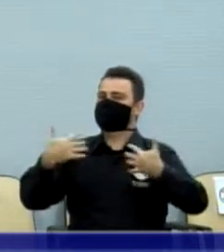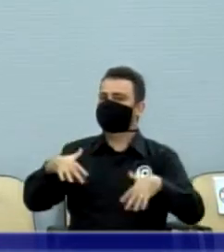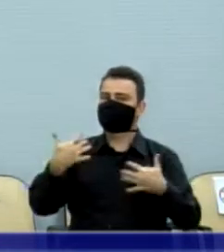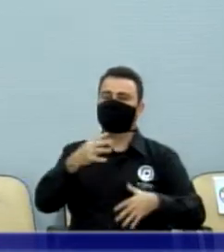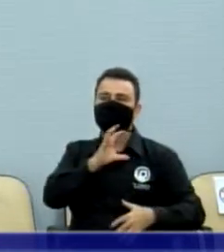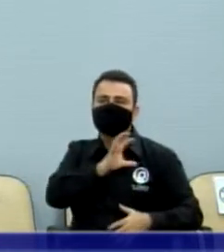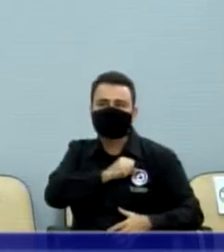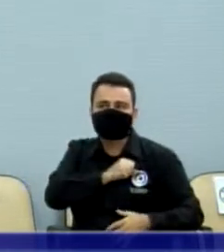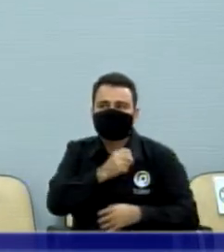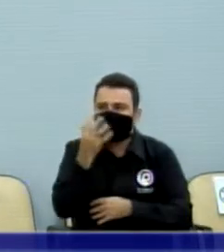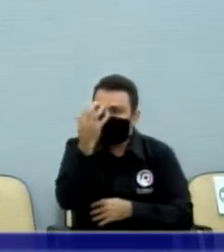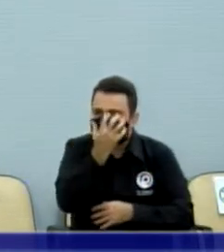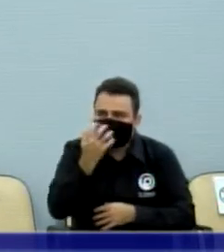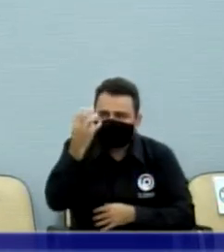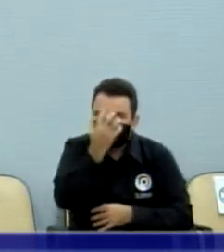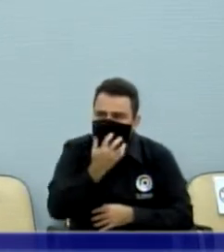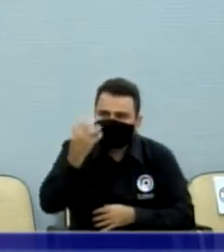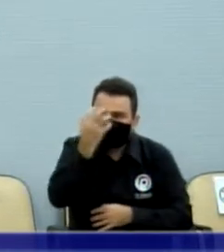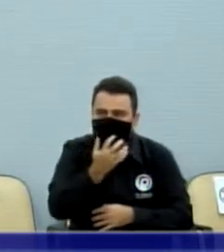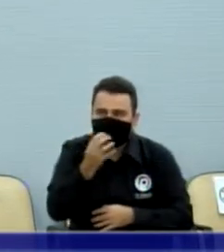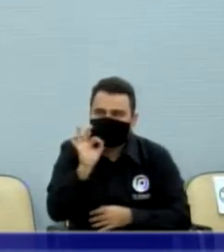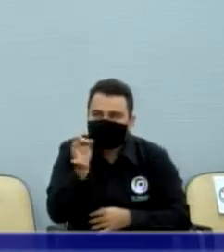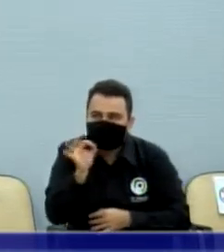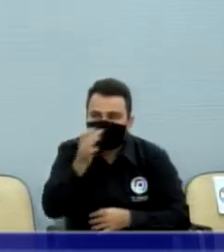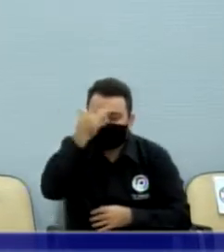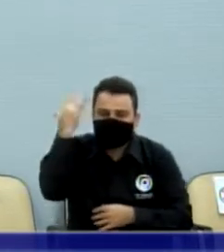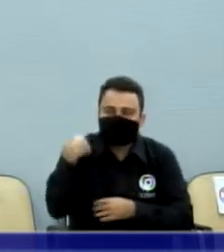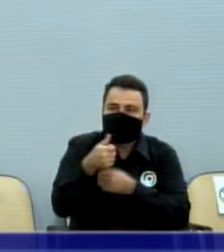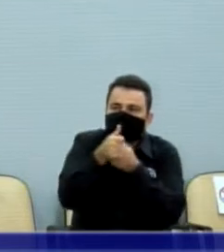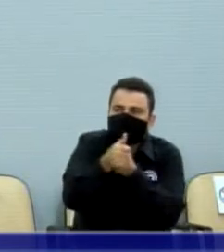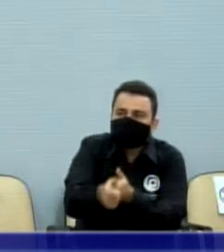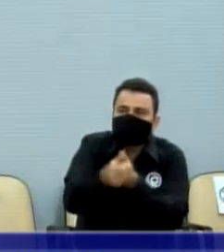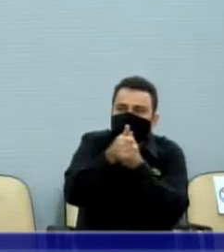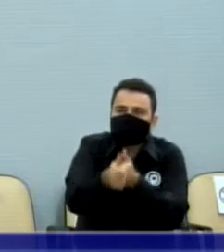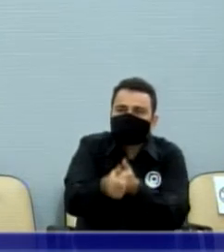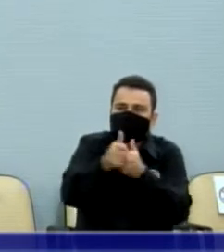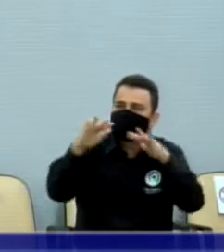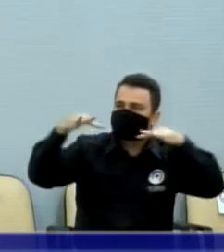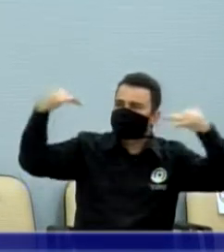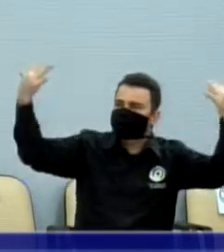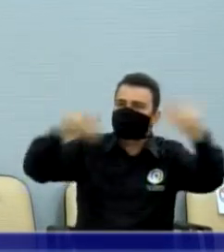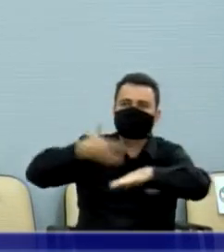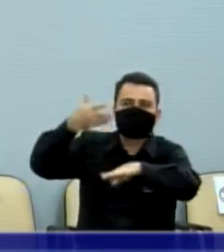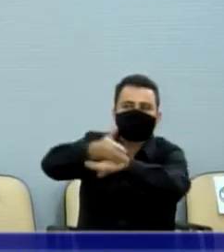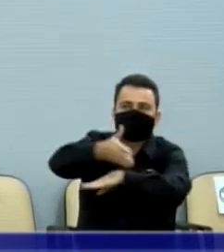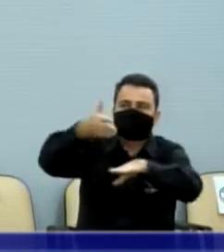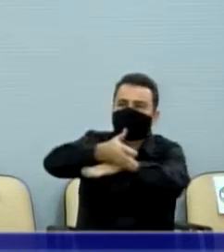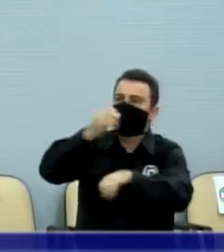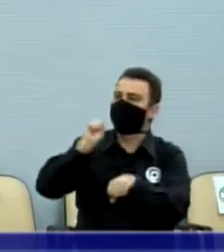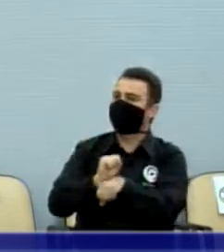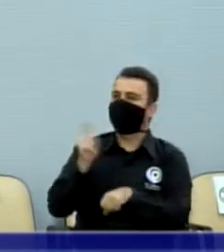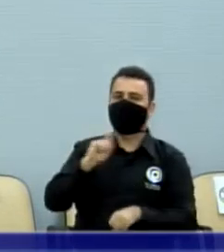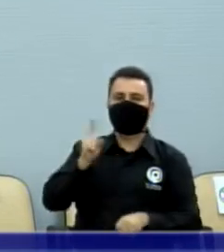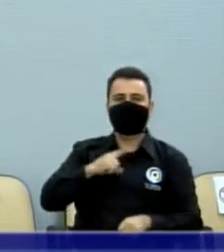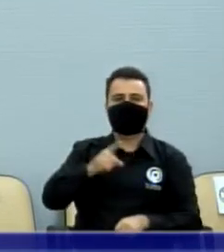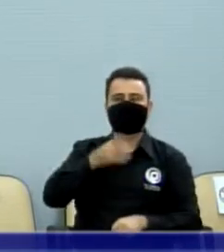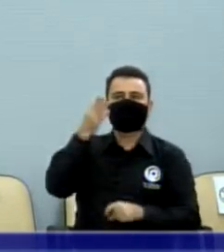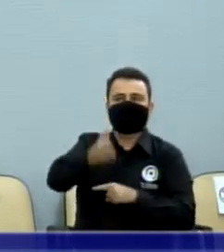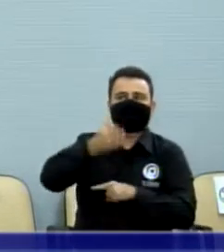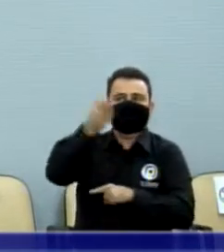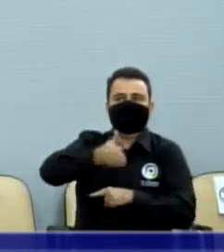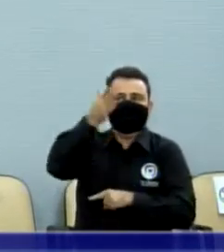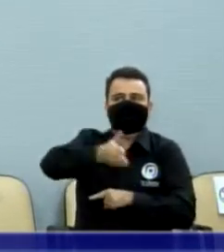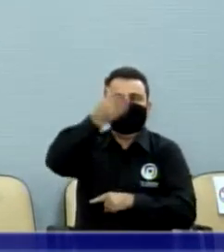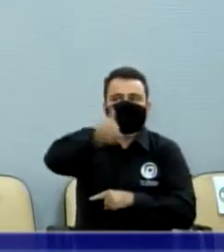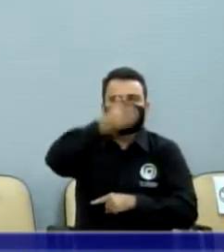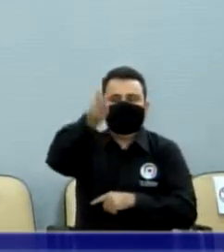viciante mesmo, senhores, quem começa a acompanhar, quem começa a frequentar não consegue parar, por quê? Se no início da